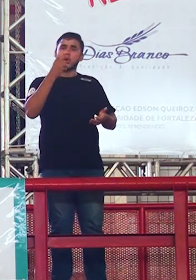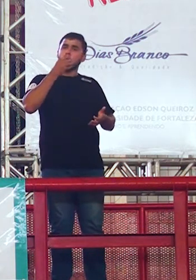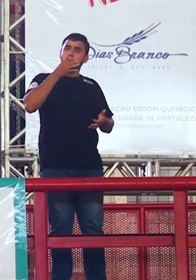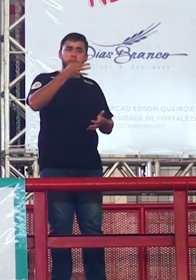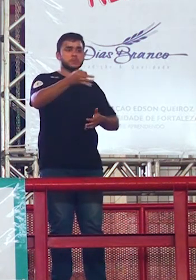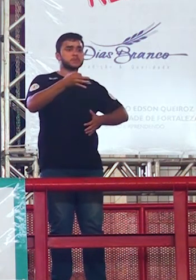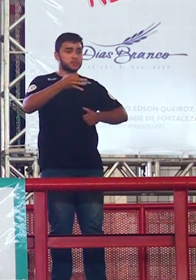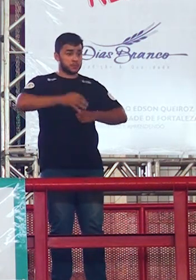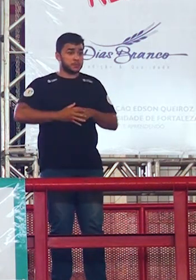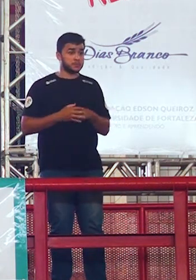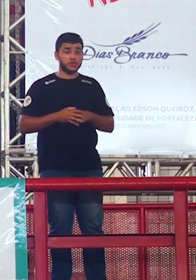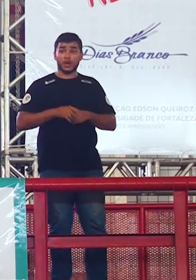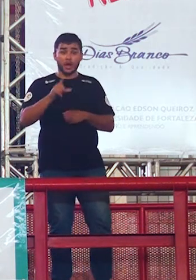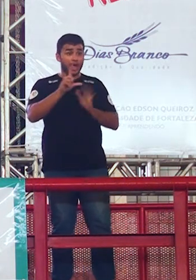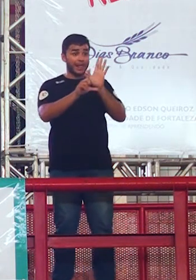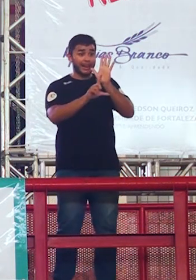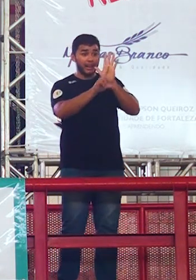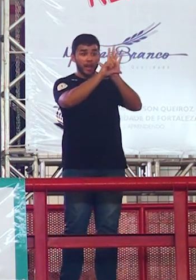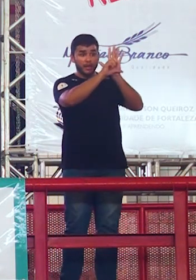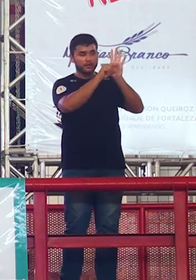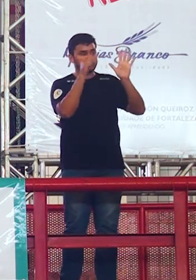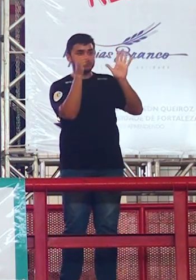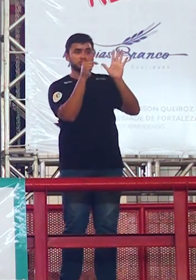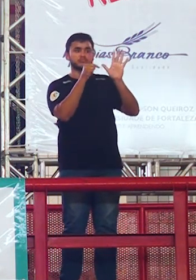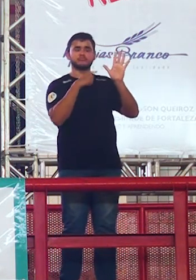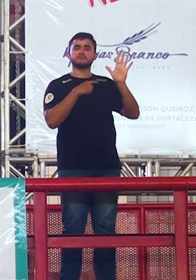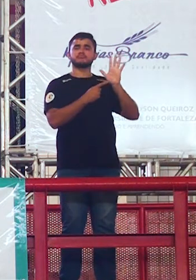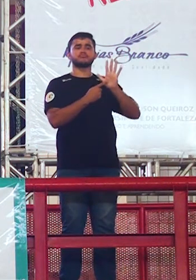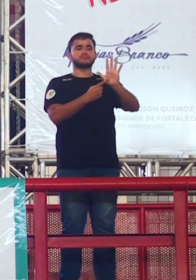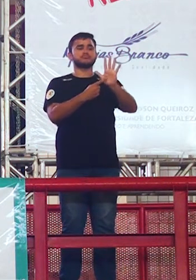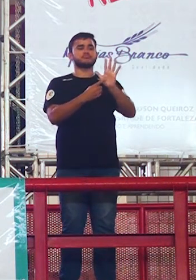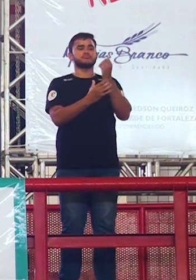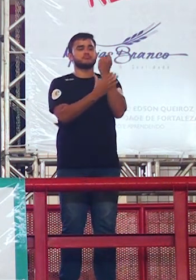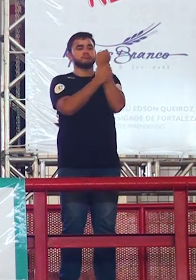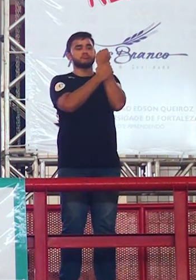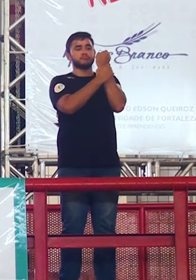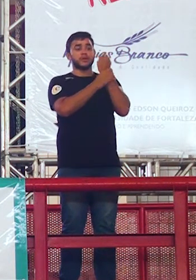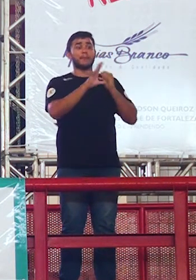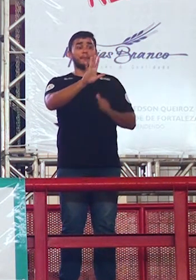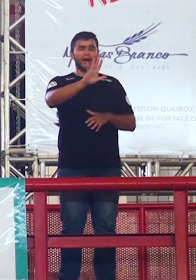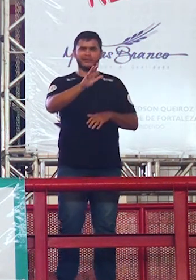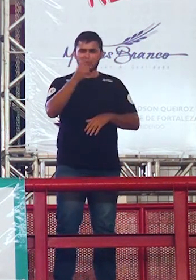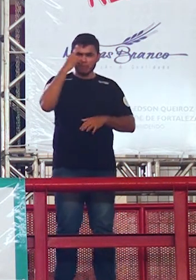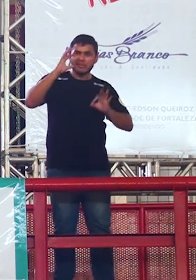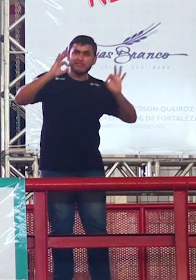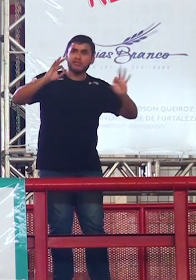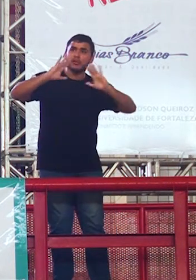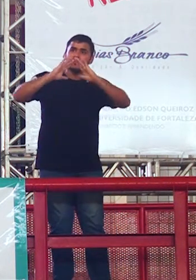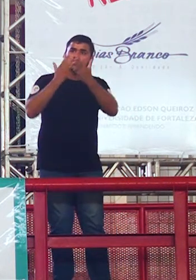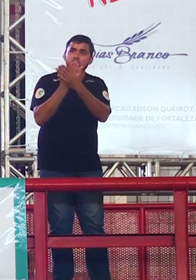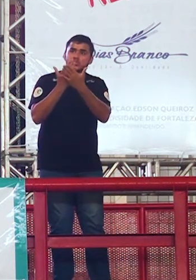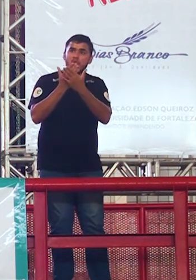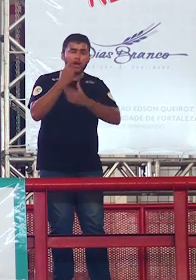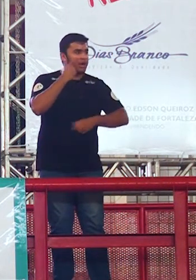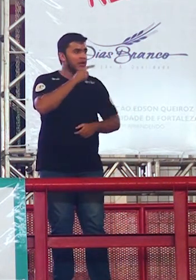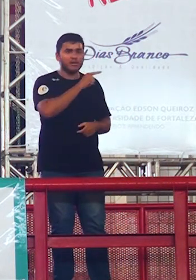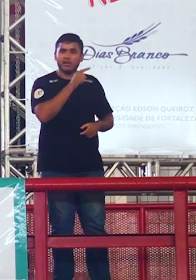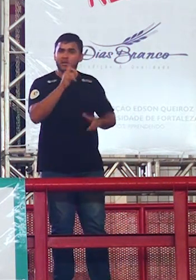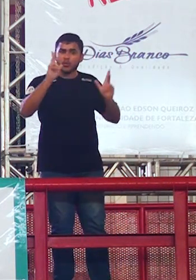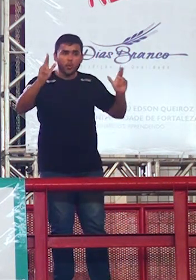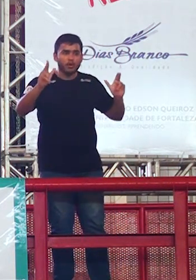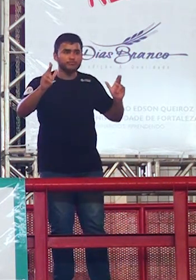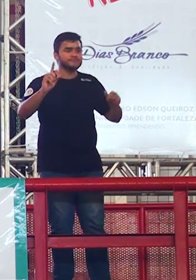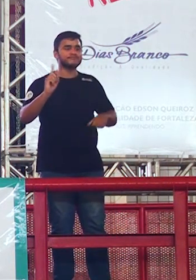ele disse que a lei estabelece uma coisa mas na prática não funciona ele sabe da